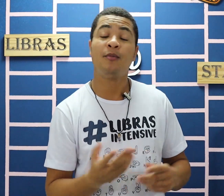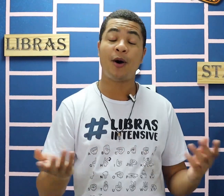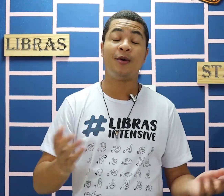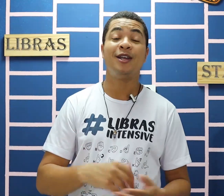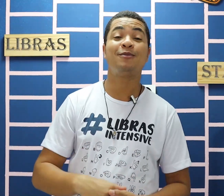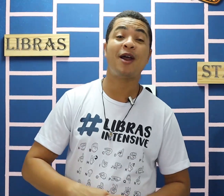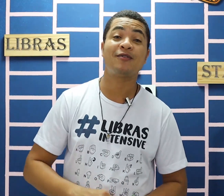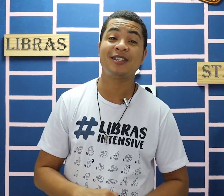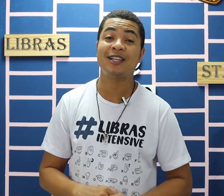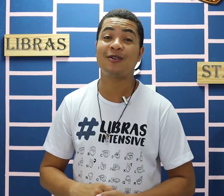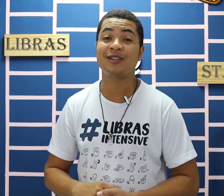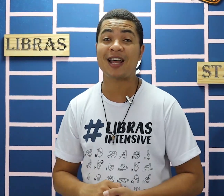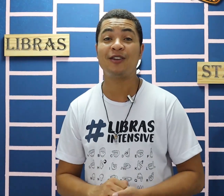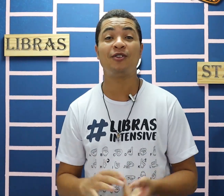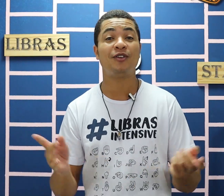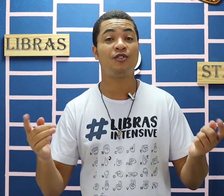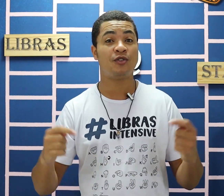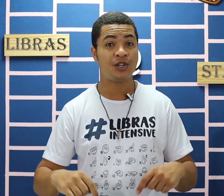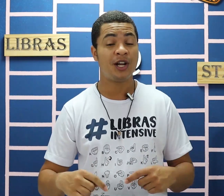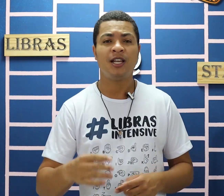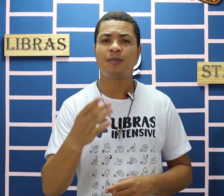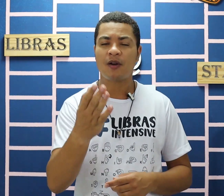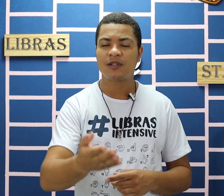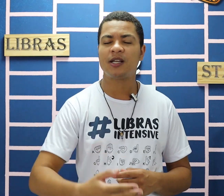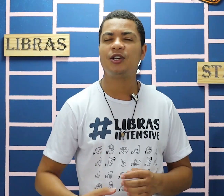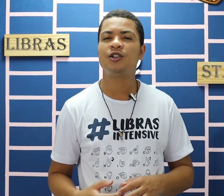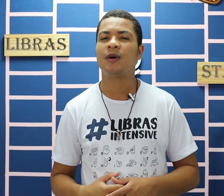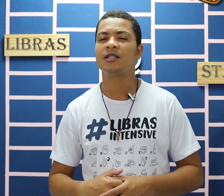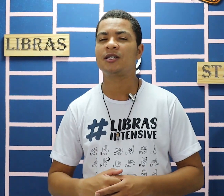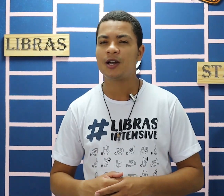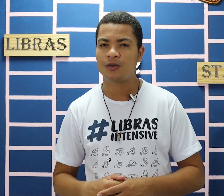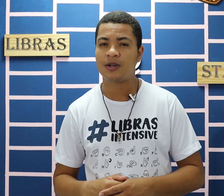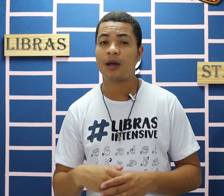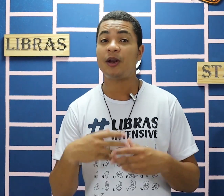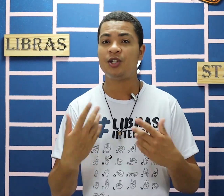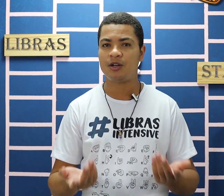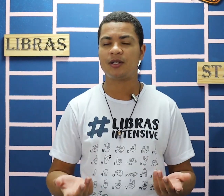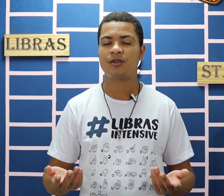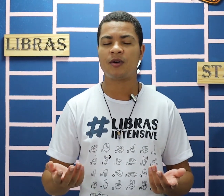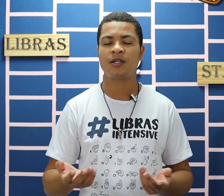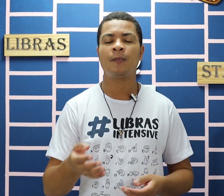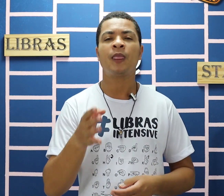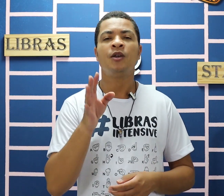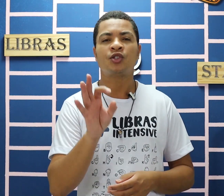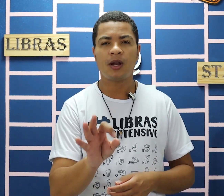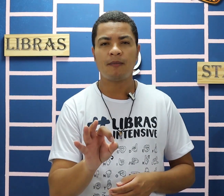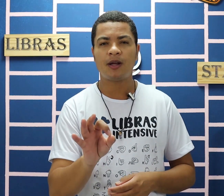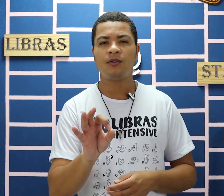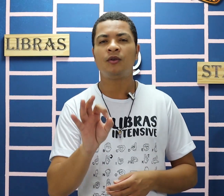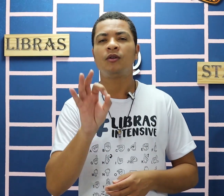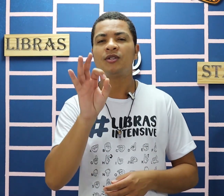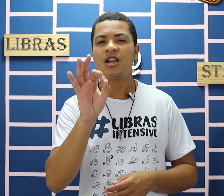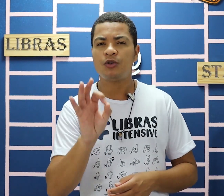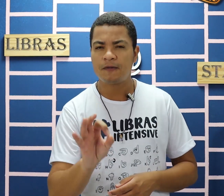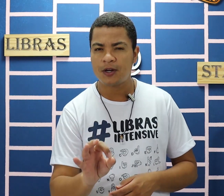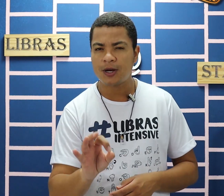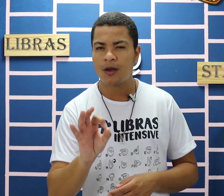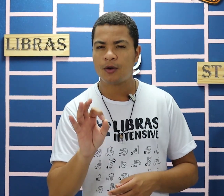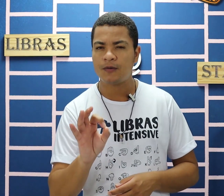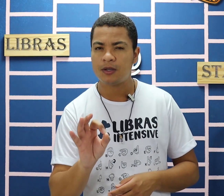Bom, espero que você tenha gostado do vídeo de hoje, espero que você tenha atendido bastante coisa e aprendido bastante coisa. Só lembrando, no sinal de fechado que eu fiz